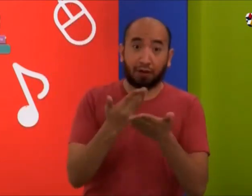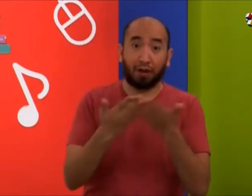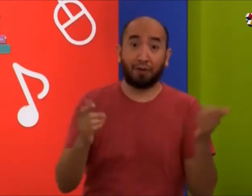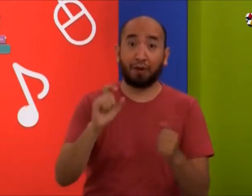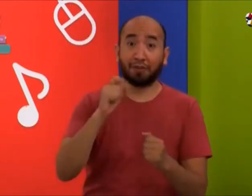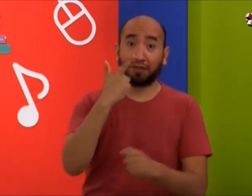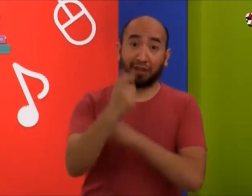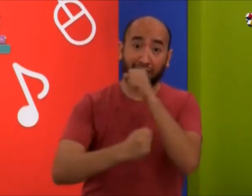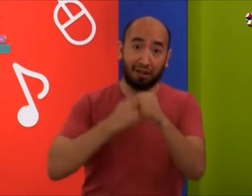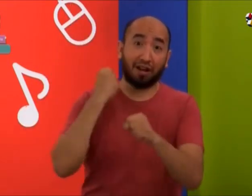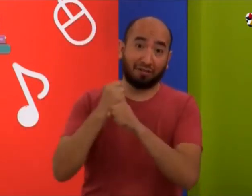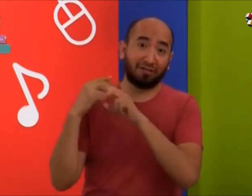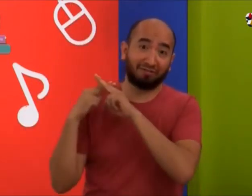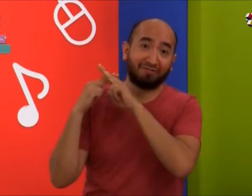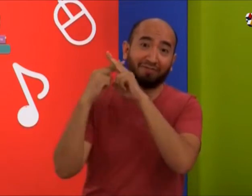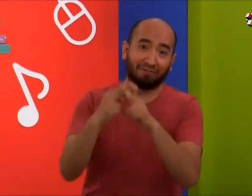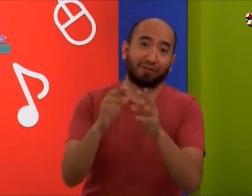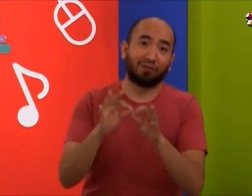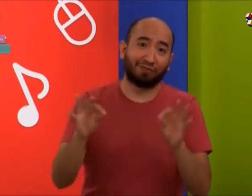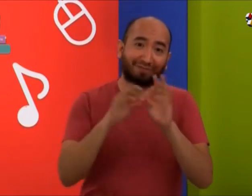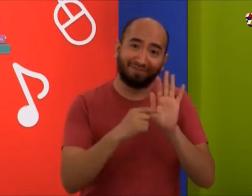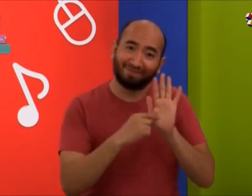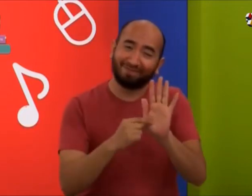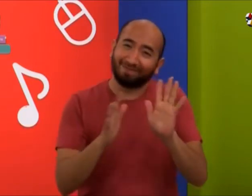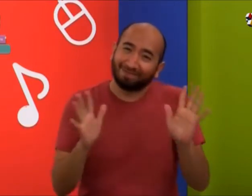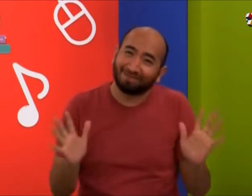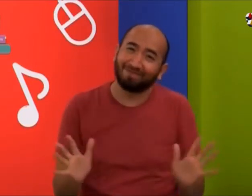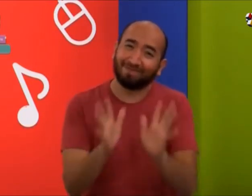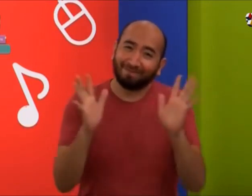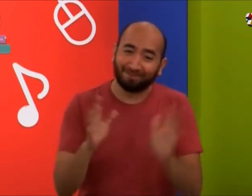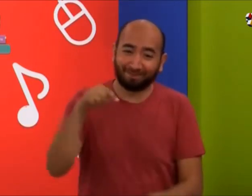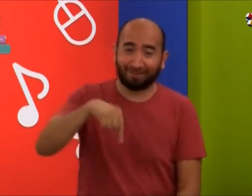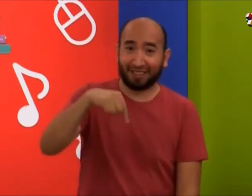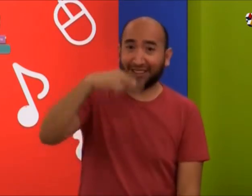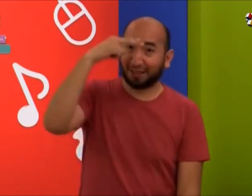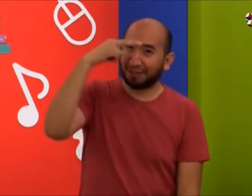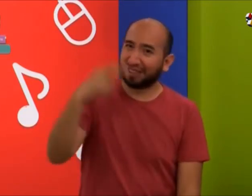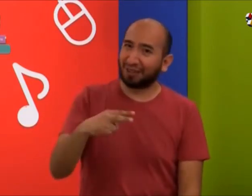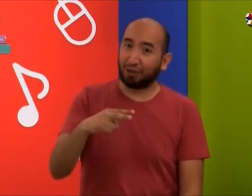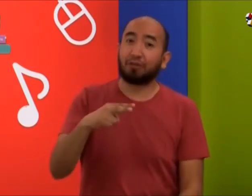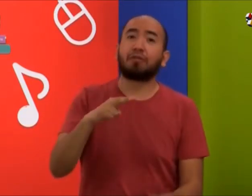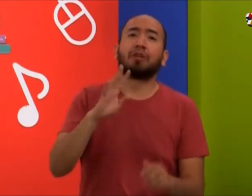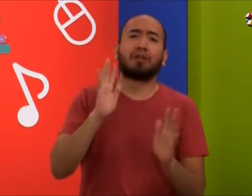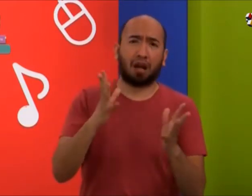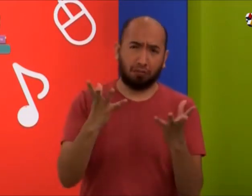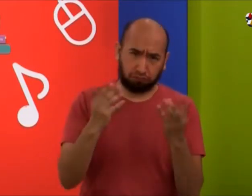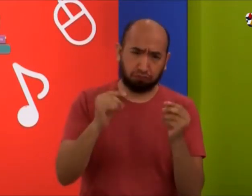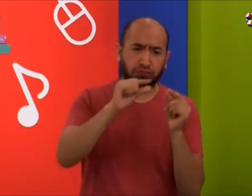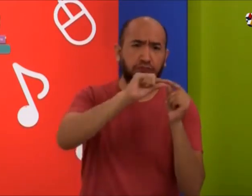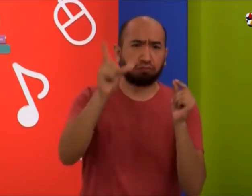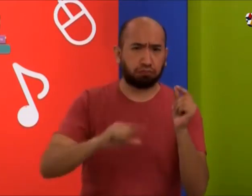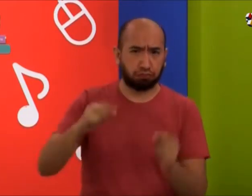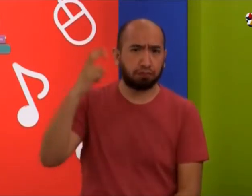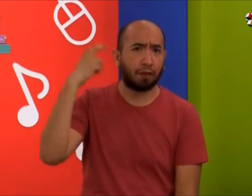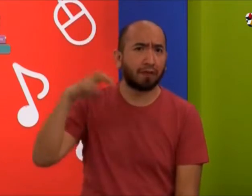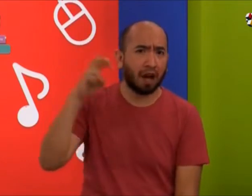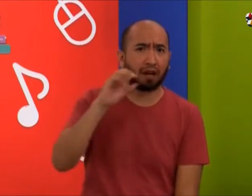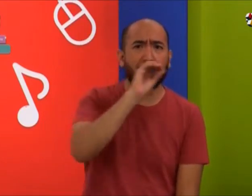Seña y Verbo ha sucedido esto. Ya llevamos 27 años de trayectoria y es muy importante impulsar ese trabajo en México.